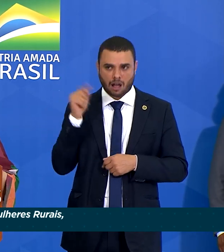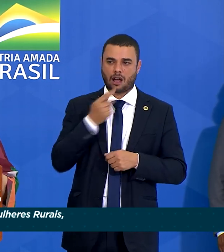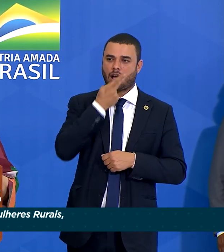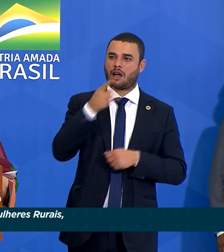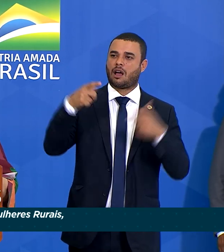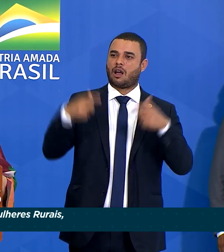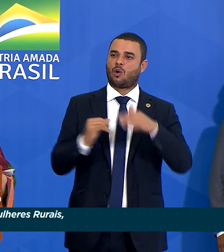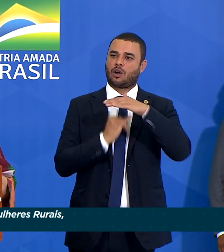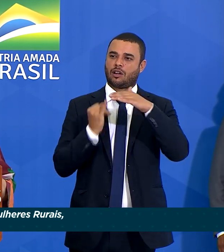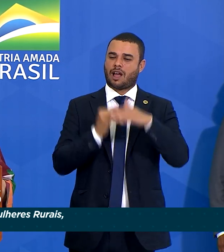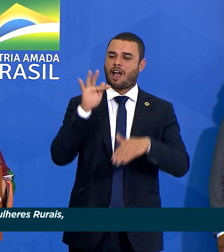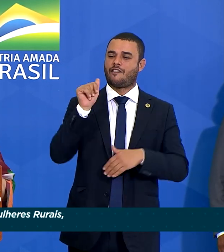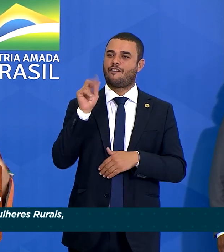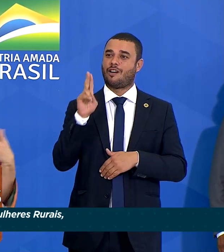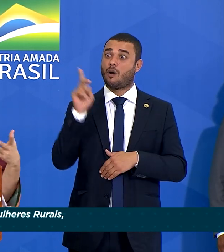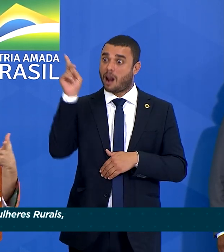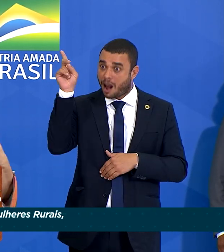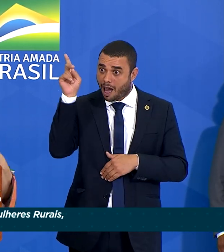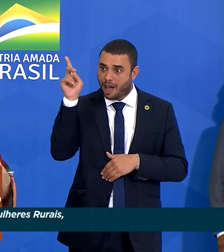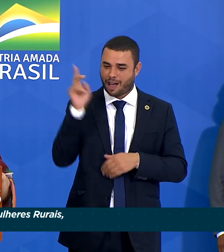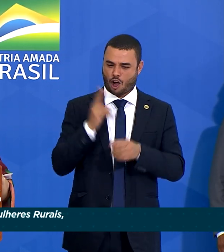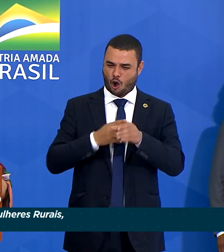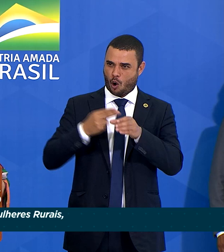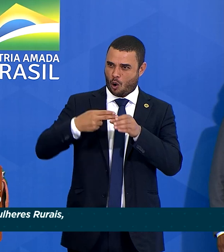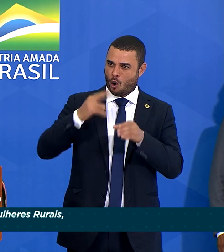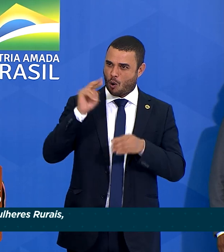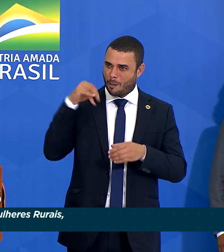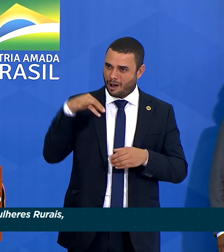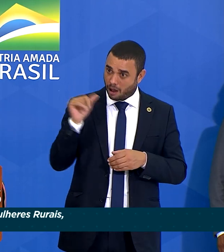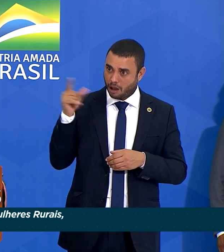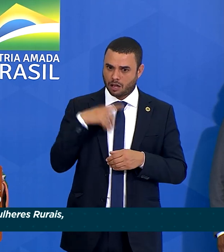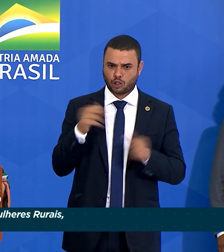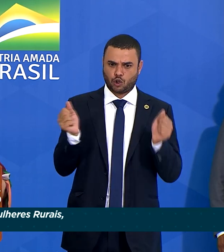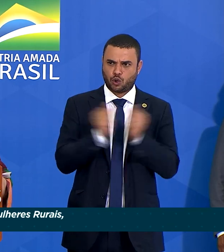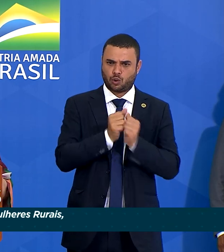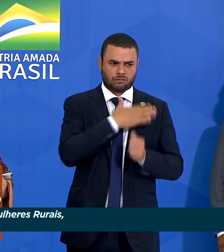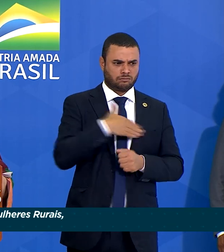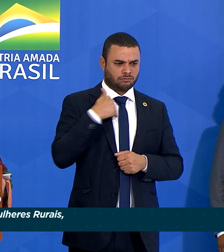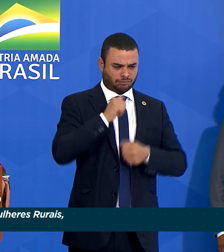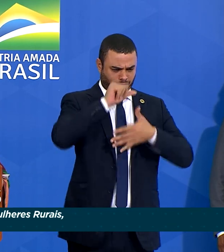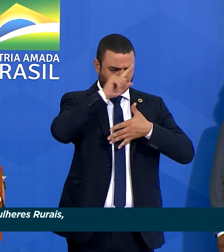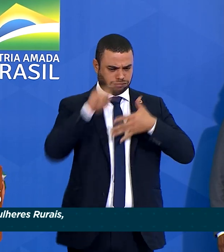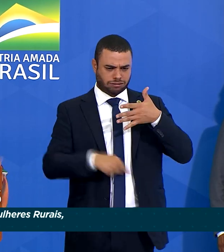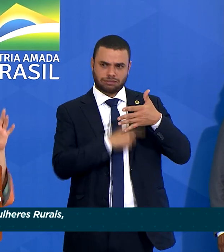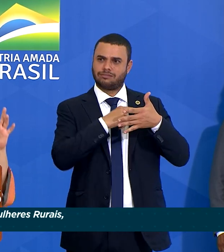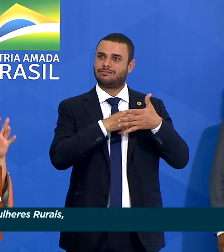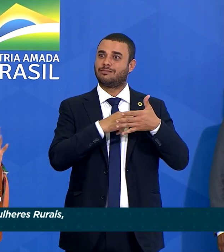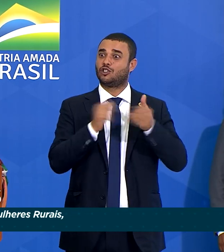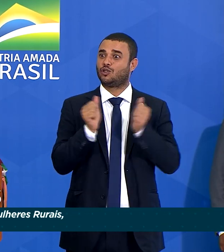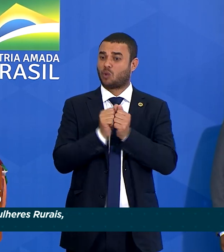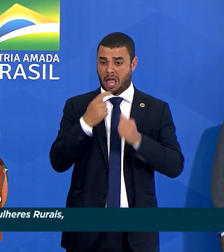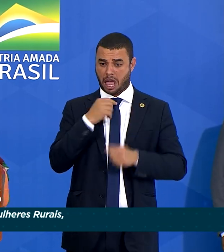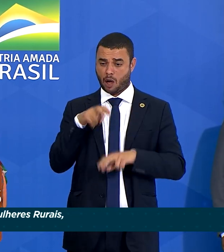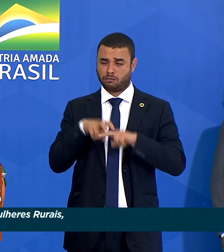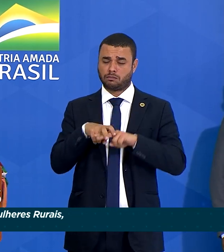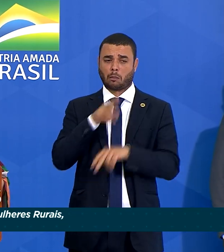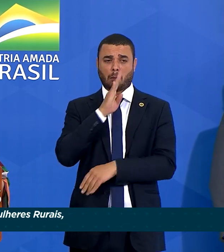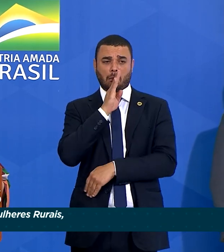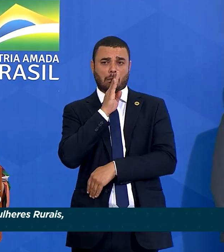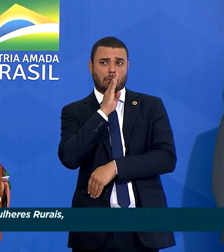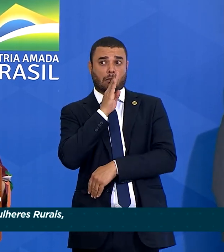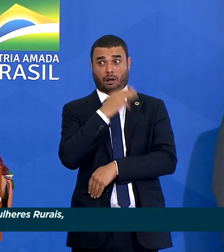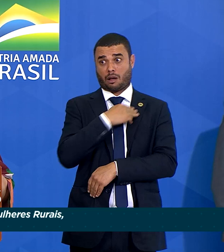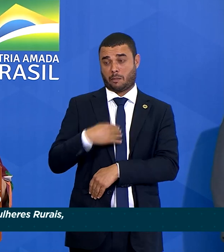E lá na FAO em Roma, junto com as primeiras damas do continente. Lá, e eu sentadinha como ministra,